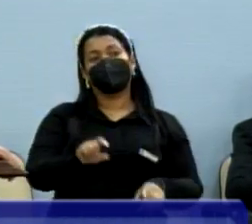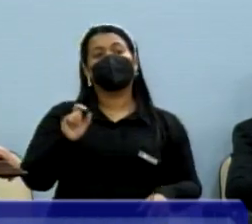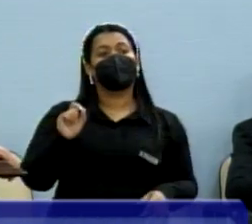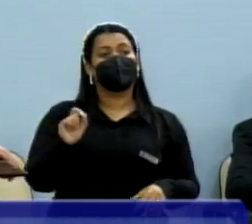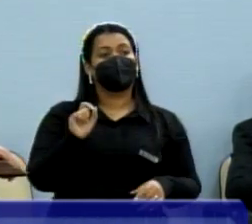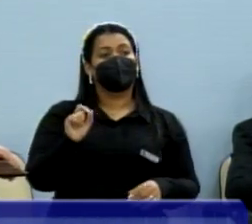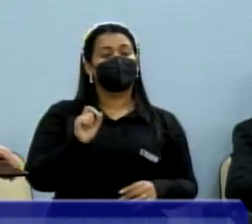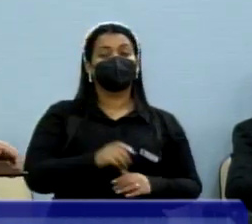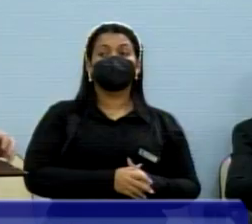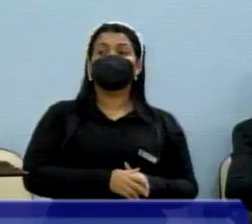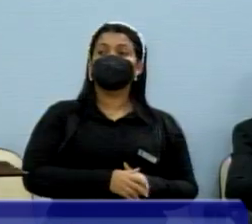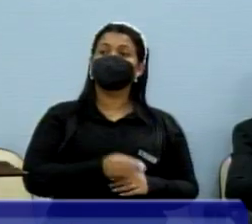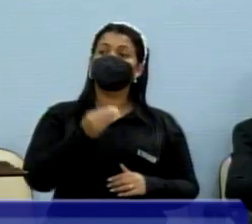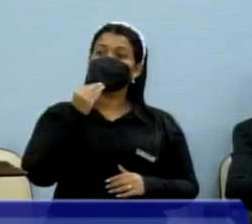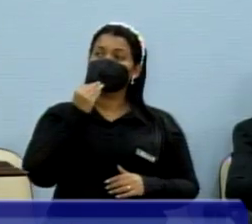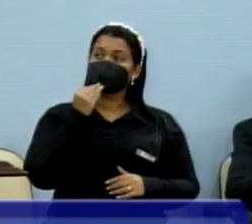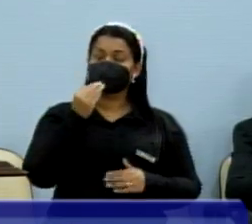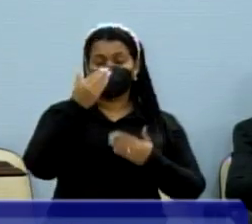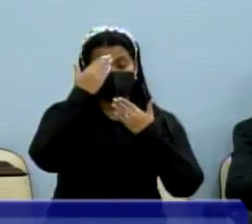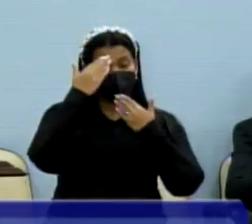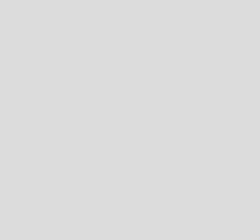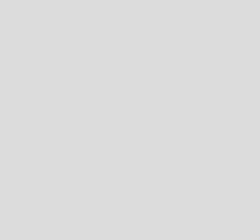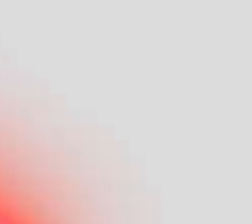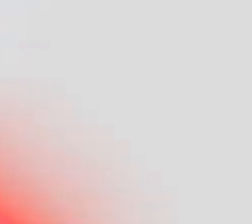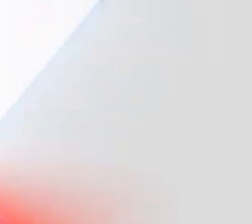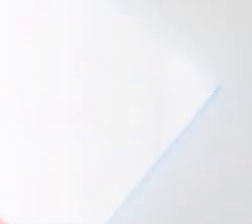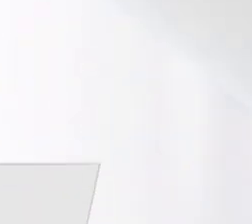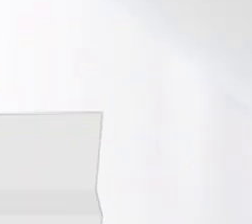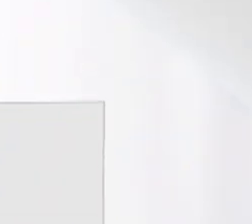oportunidade. Muito obrigado, presidente.